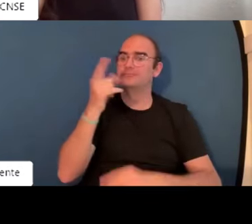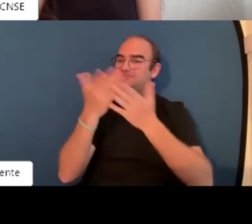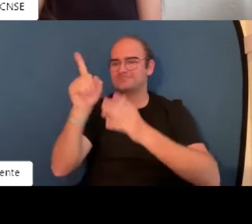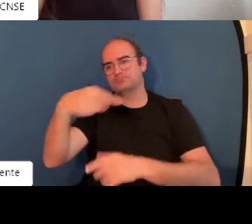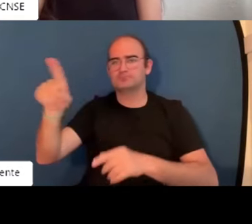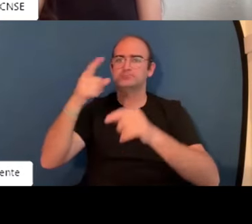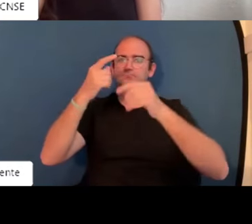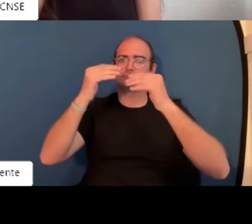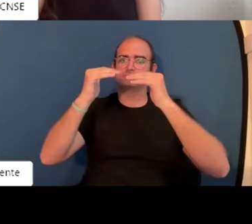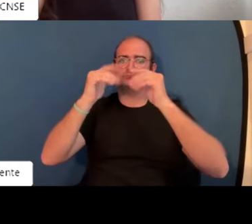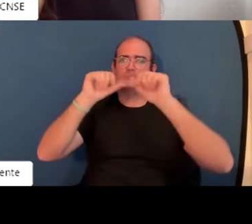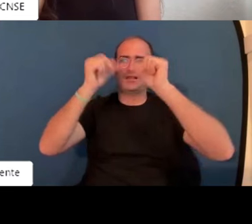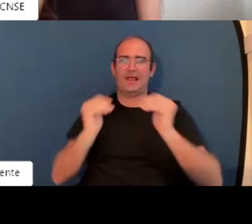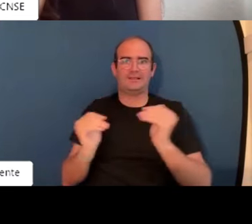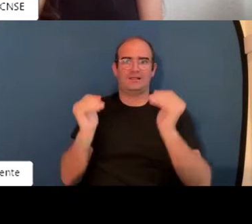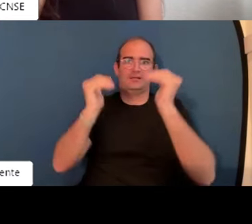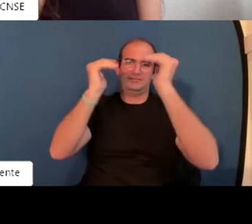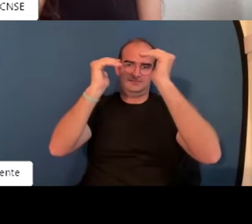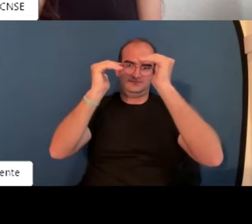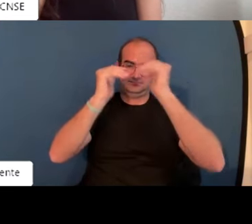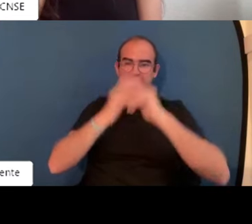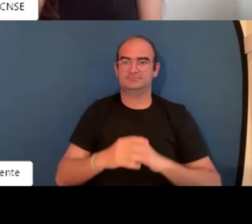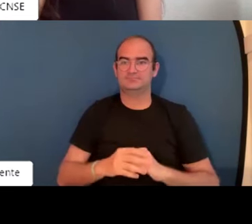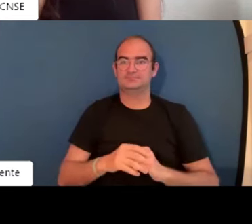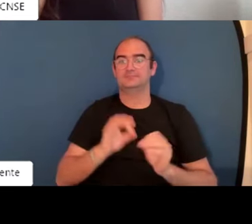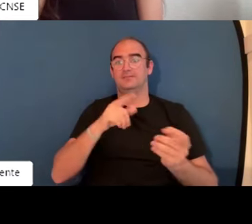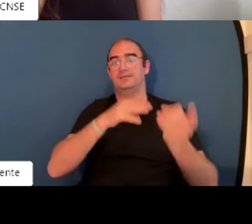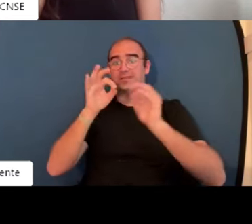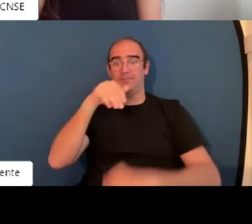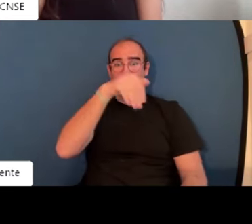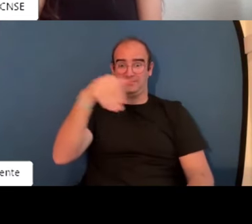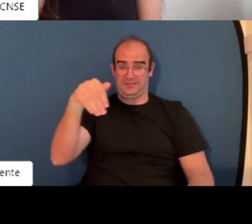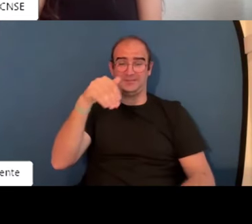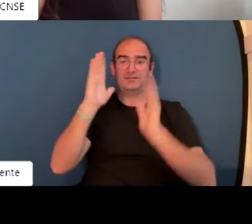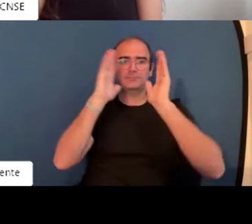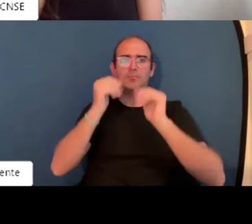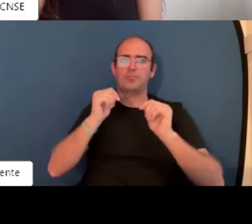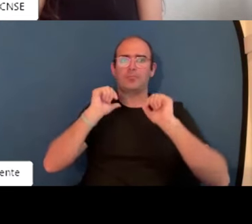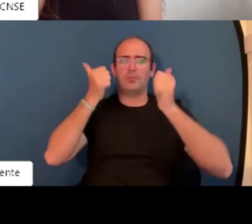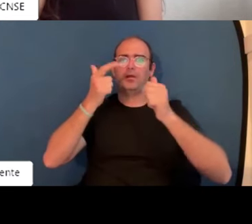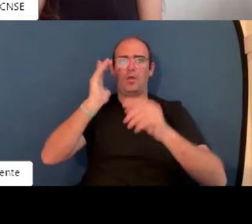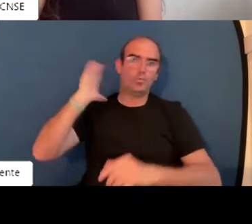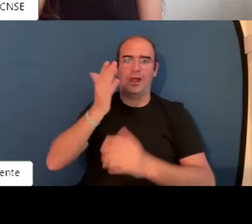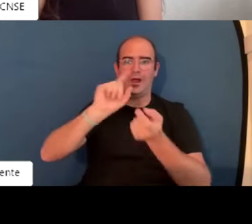universitarios, en que fueran cualificaciones de alto nivel, de diferentes escalas. Si nos vamos a la época de los